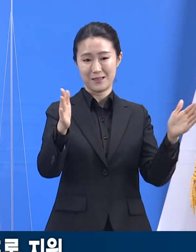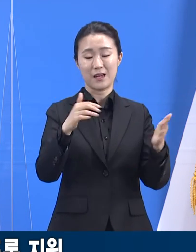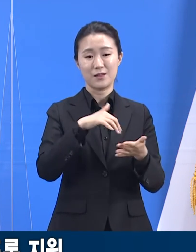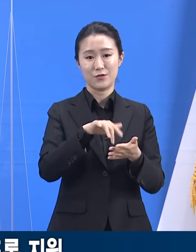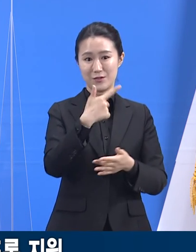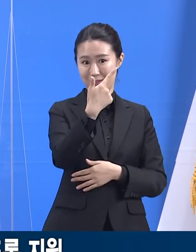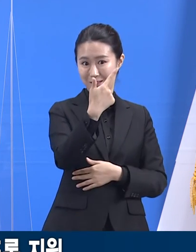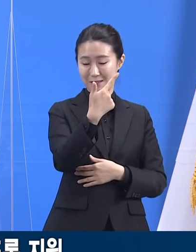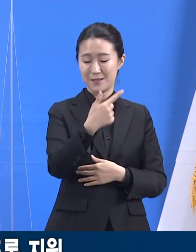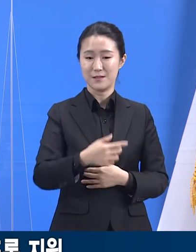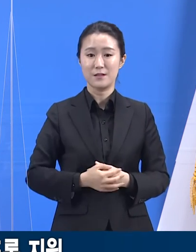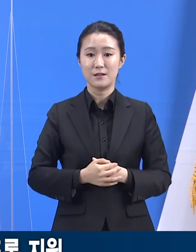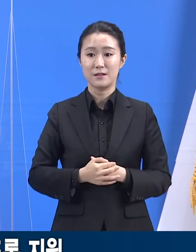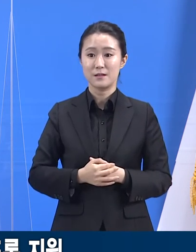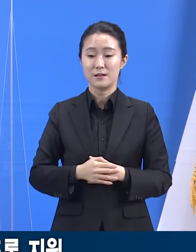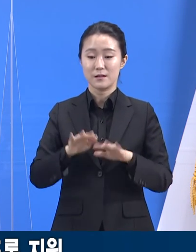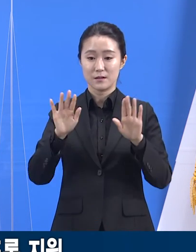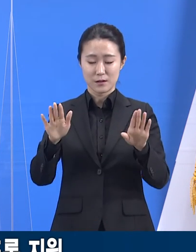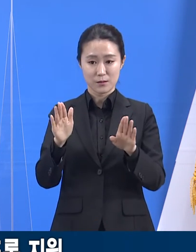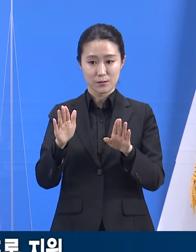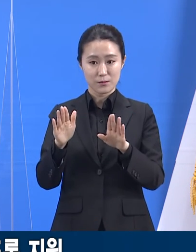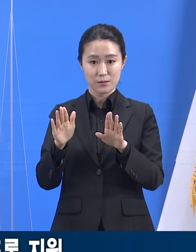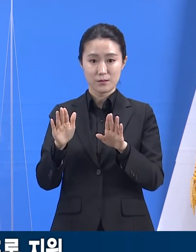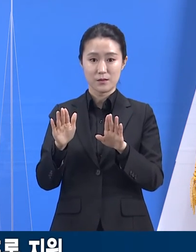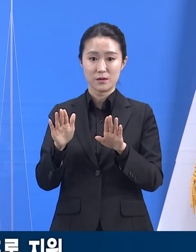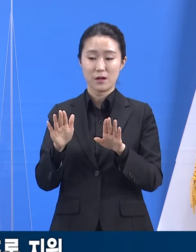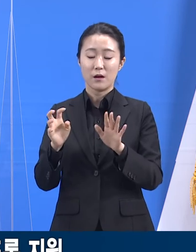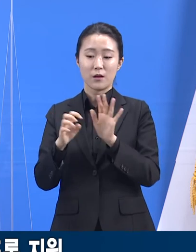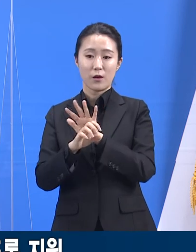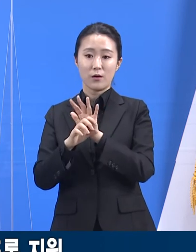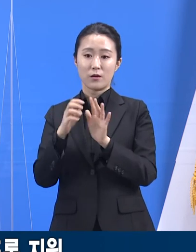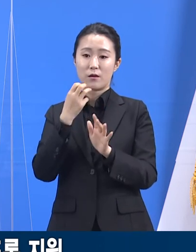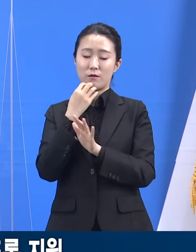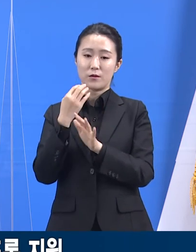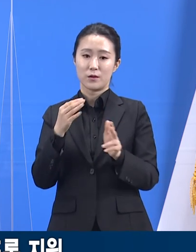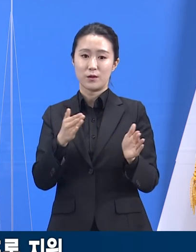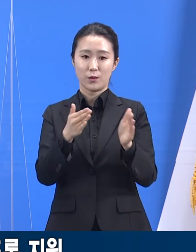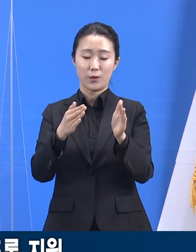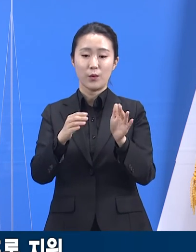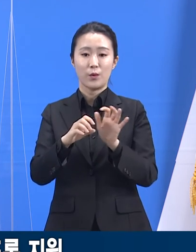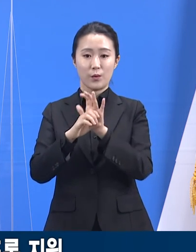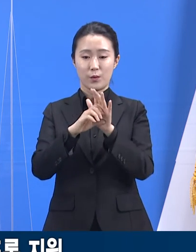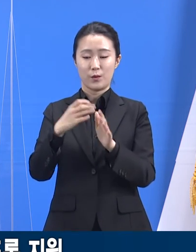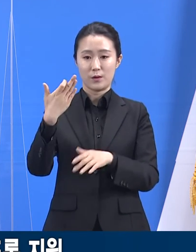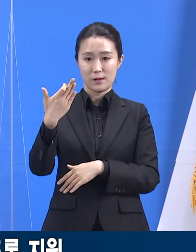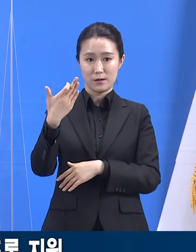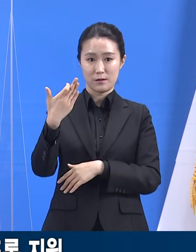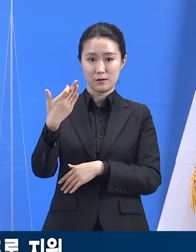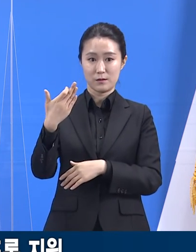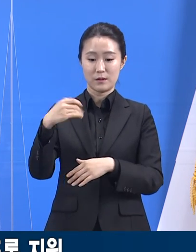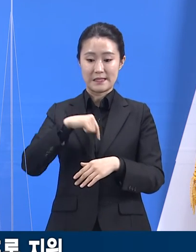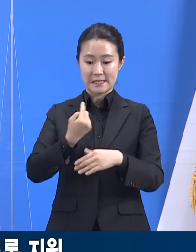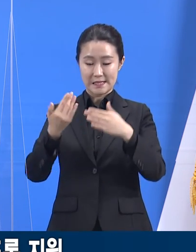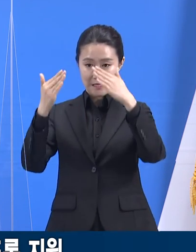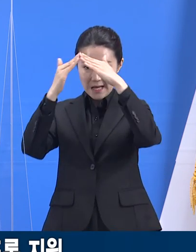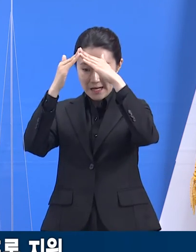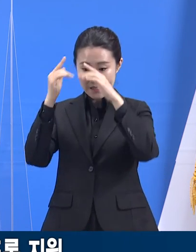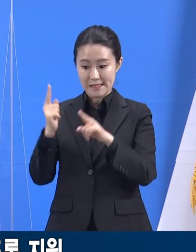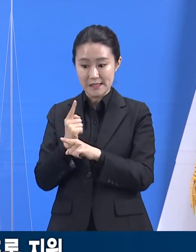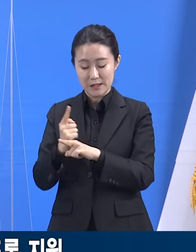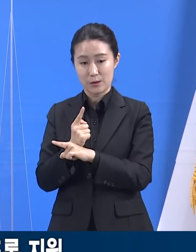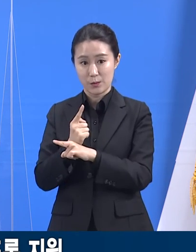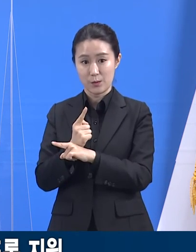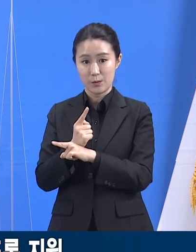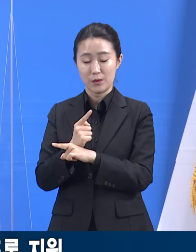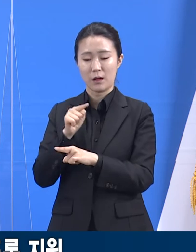금주부터는 계속 이용자가 늘고 있는 경기도 코로나19 자가치료 프로그램 이용자에 대해서도 같은 서비스를